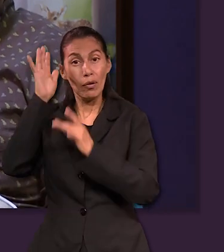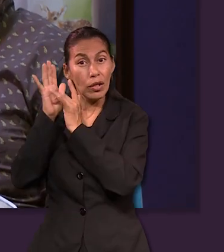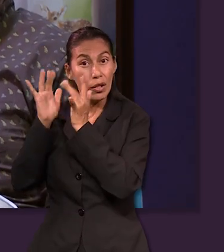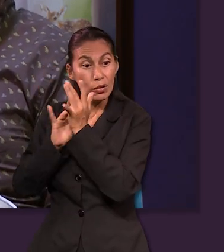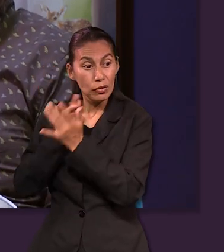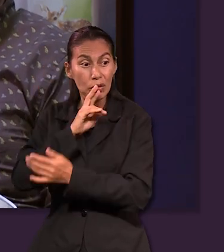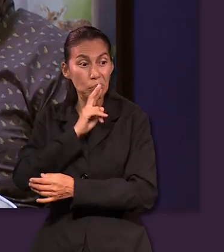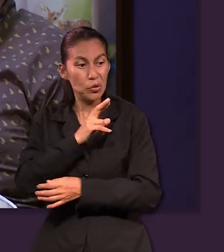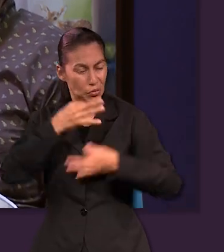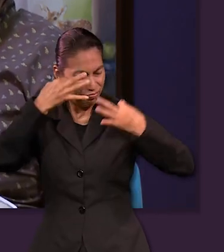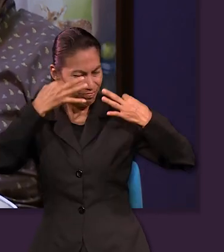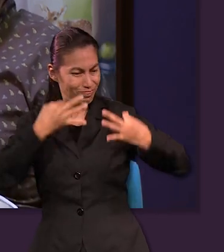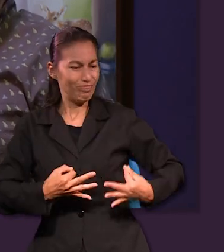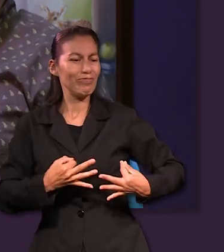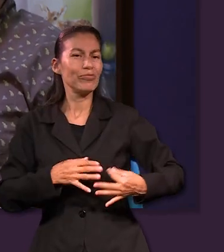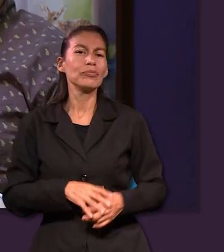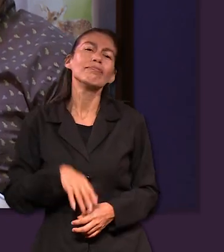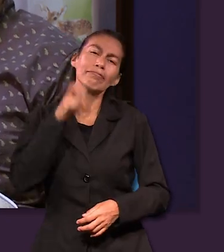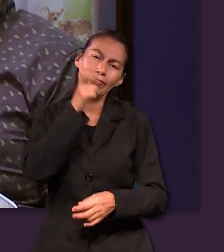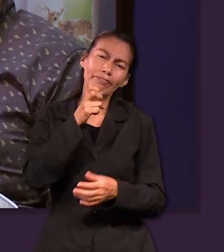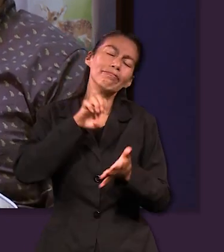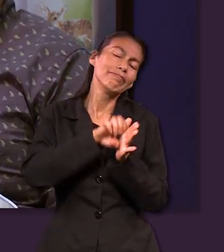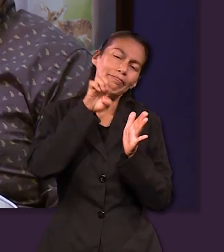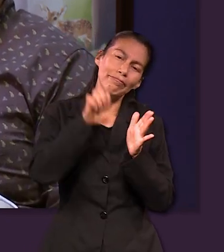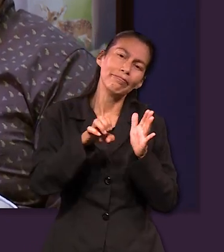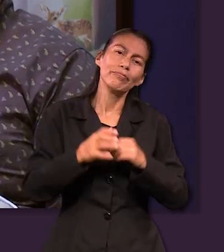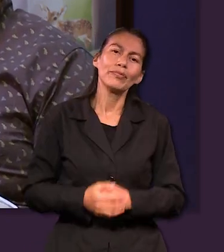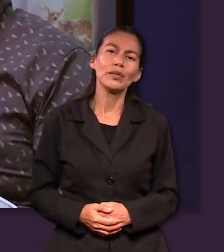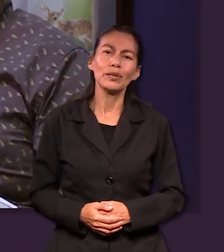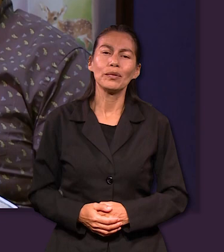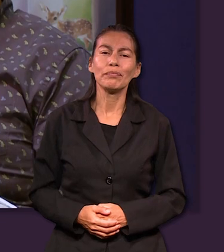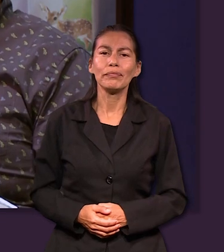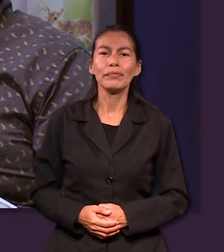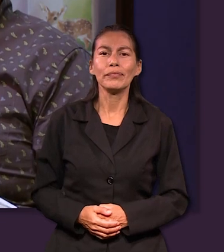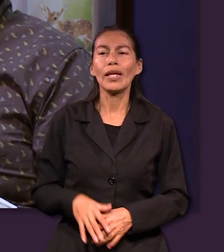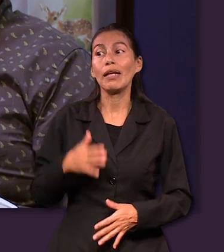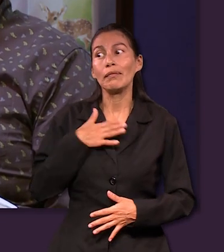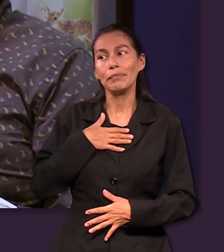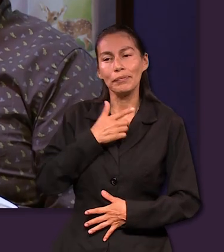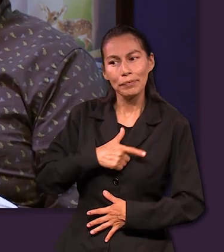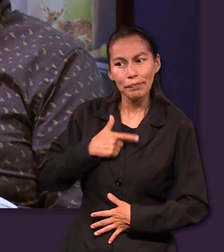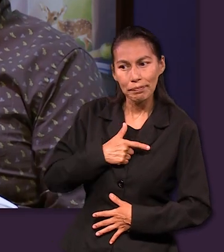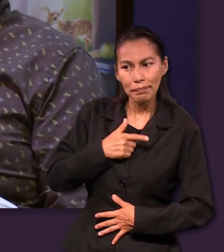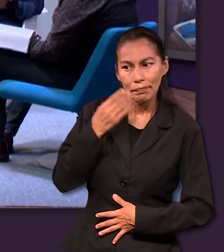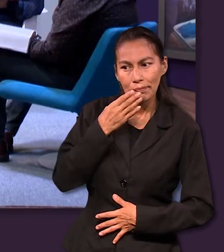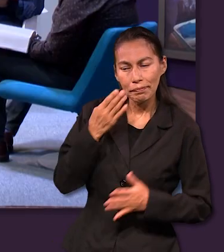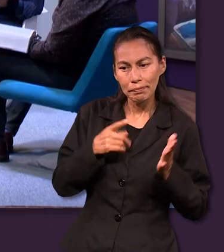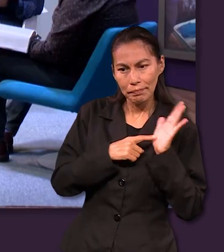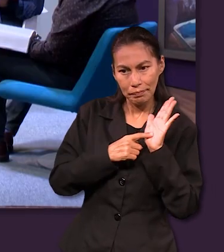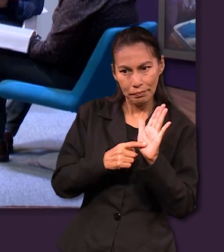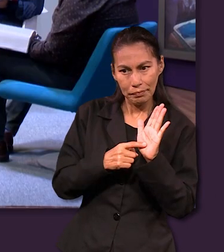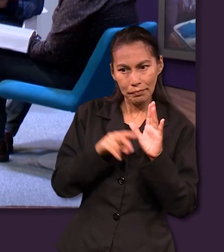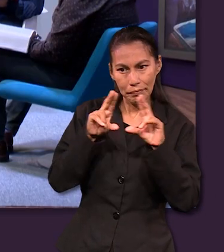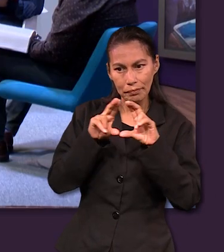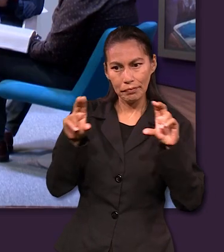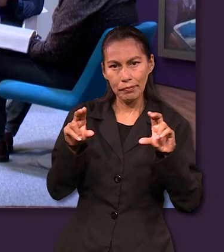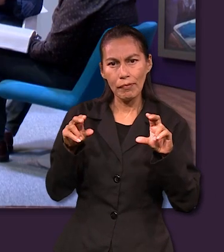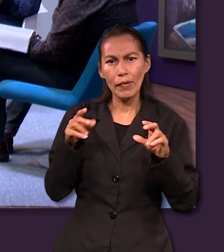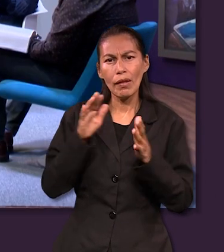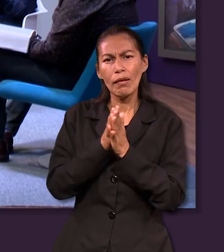magistral a cada una de ellas ¿no? entonces tenemos un ejemplo ahí me gustaría compartirles un párrafo del deseo de todas las gentes en la página